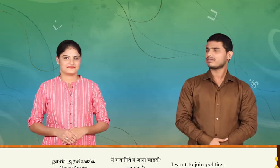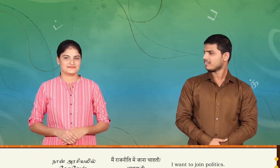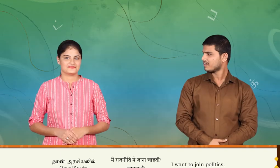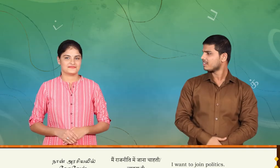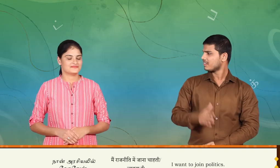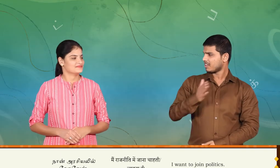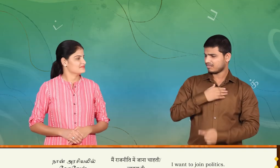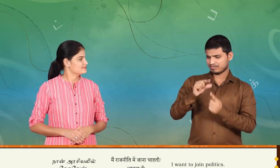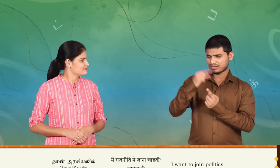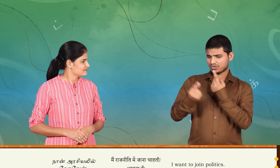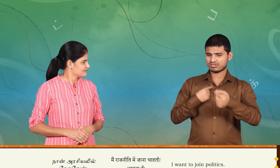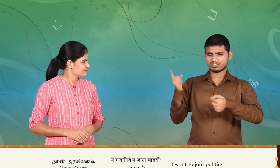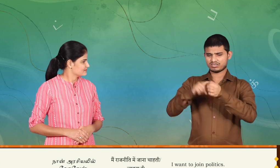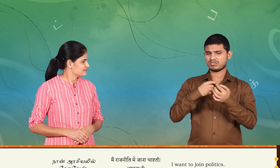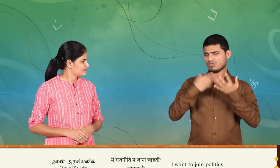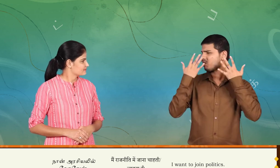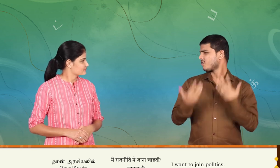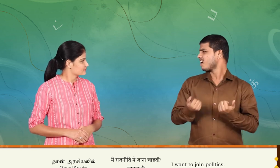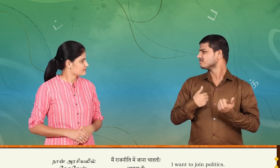நான் அரசியலில் சேருவேன்